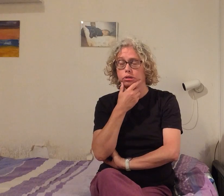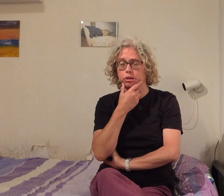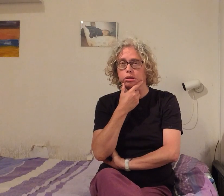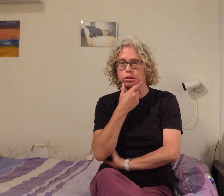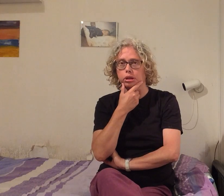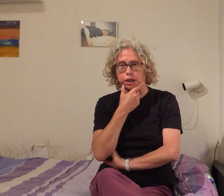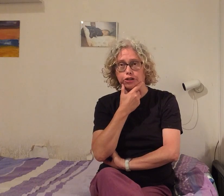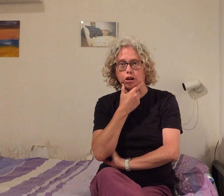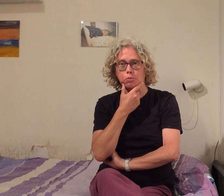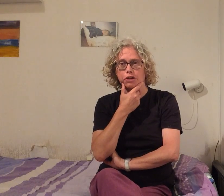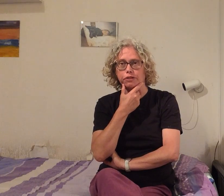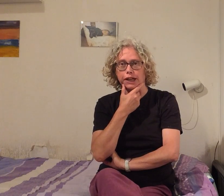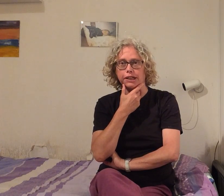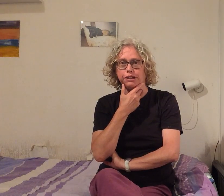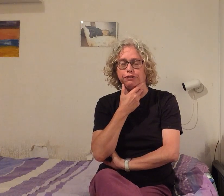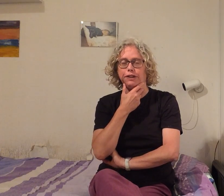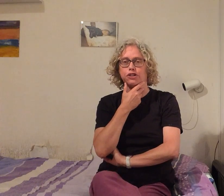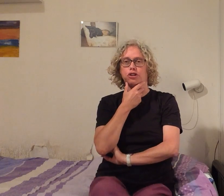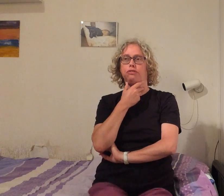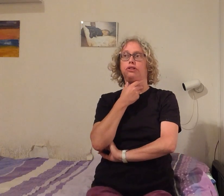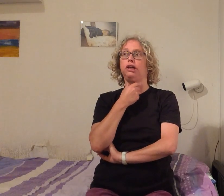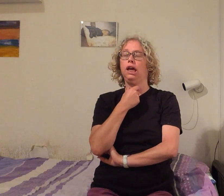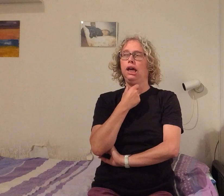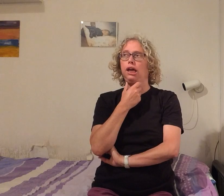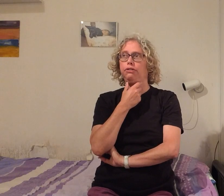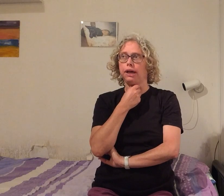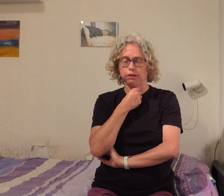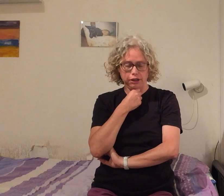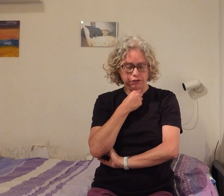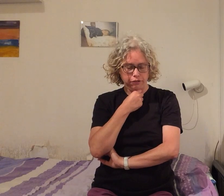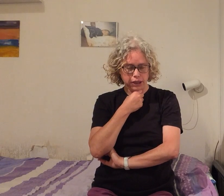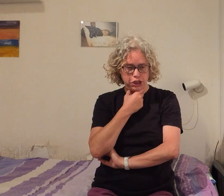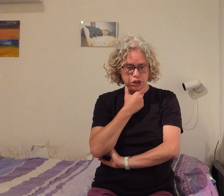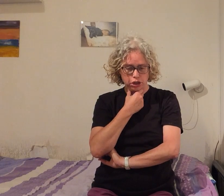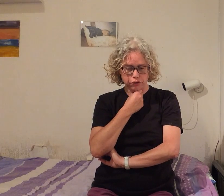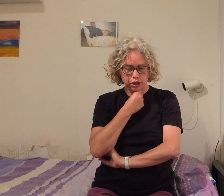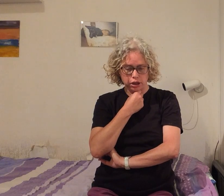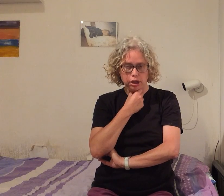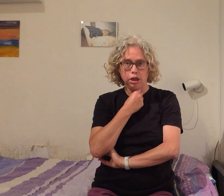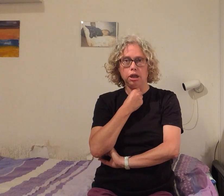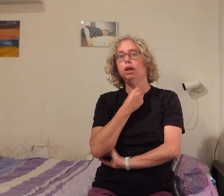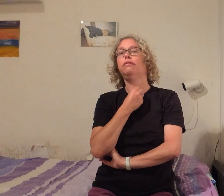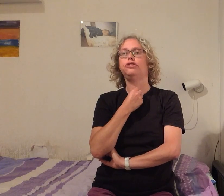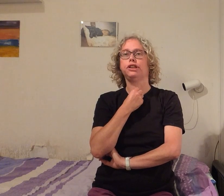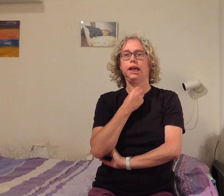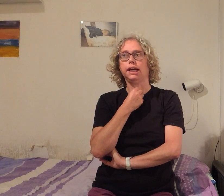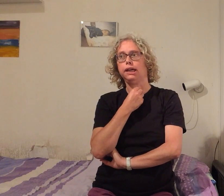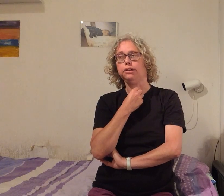een gedicht komen van 1974. Even kijken, in 1974 was ik 9 en